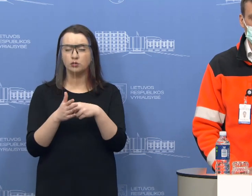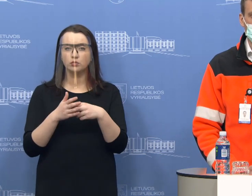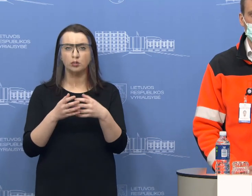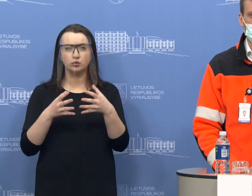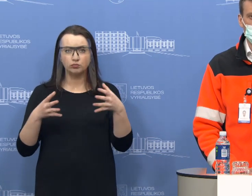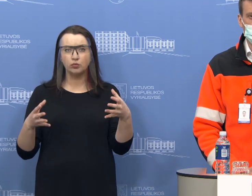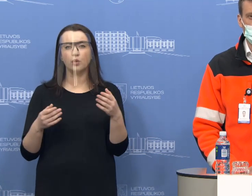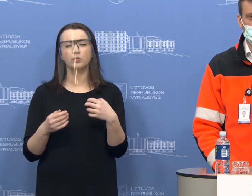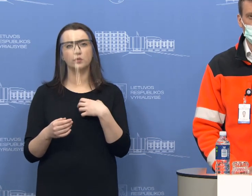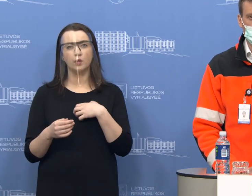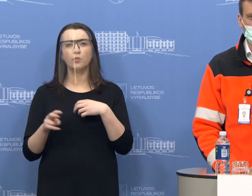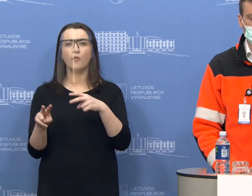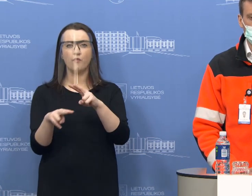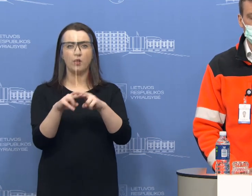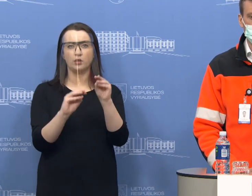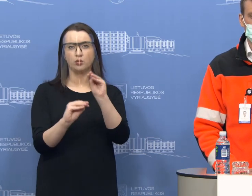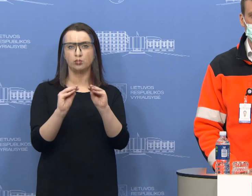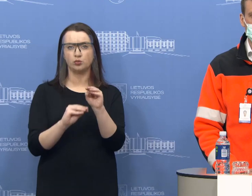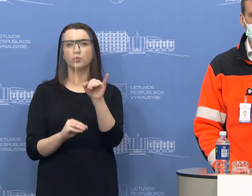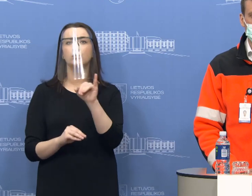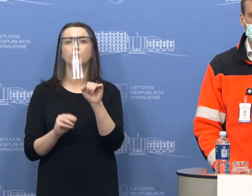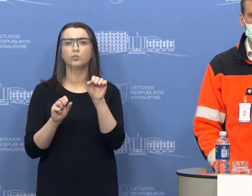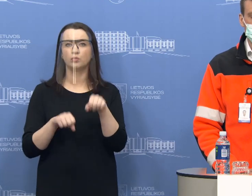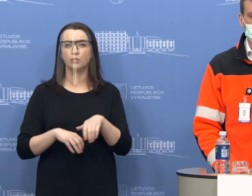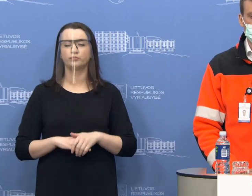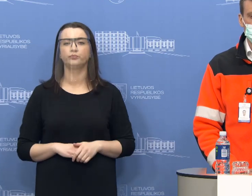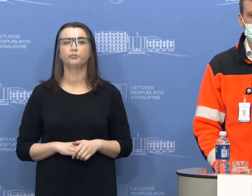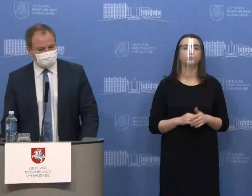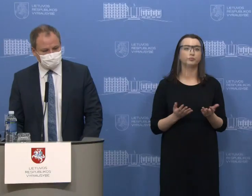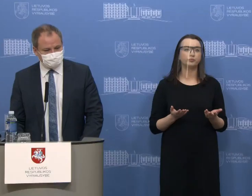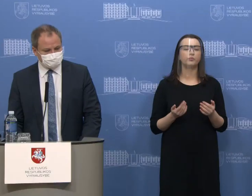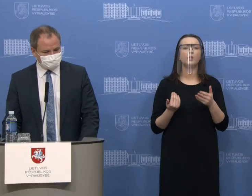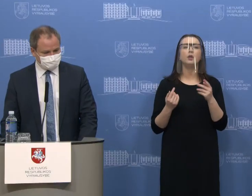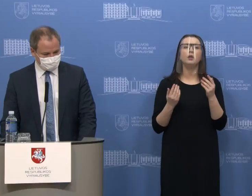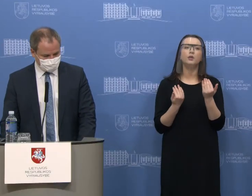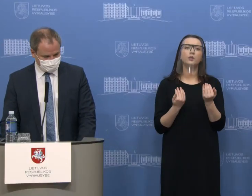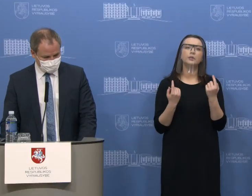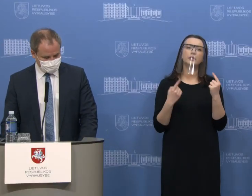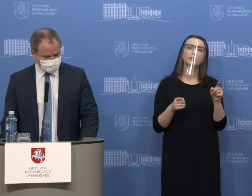mobilius punktus, jeigu tik bus sudaryta tokia galimybė. Taip, dabar klausia M1.